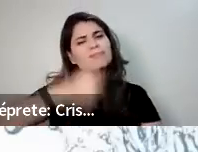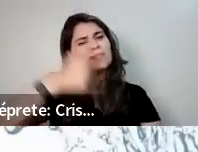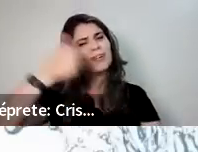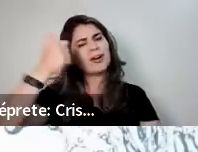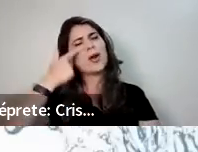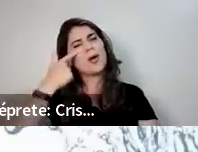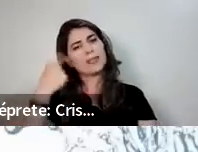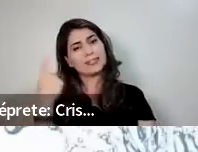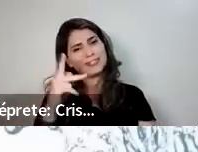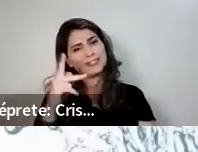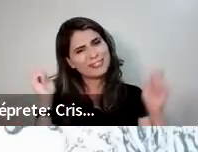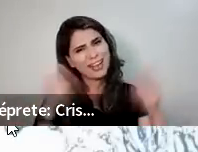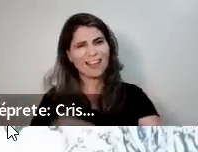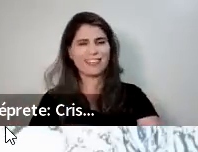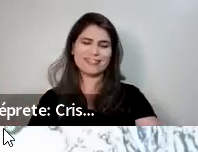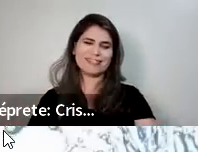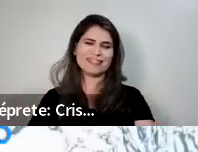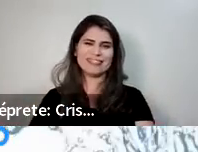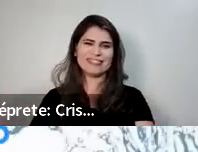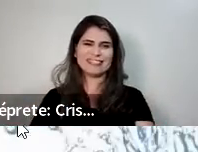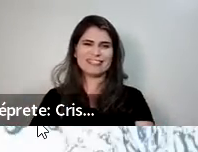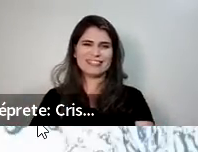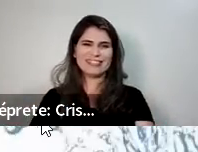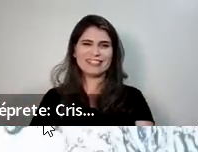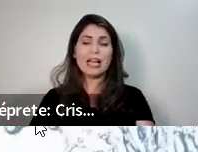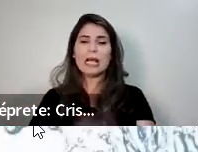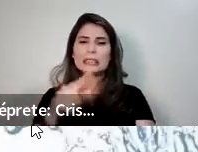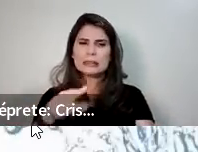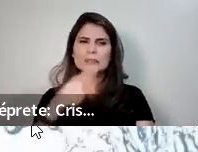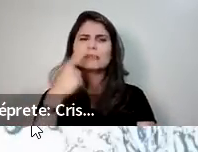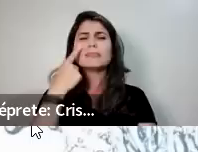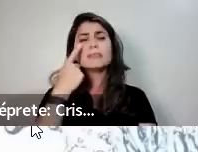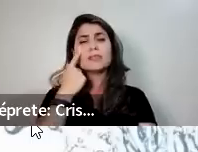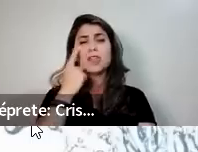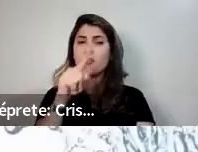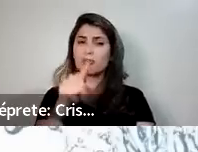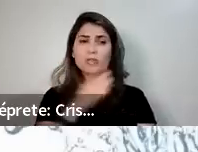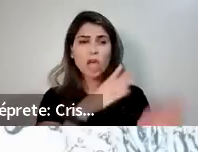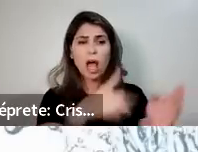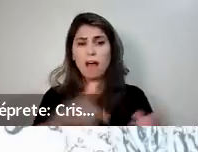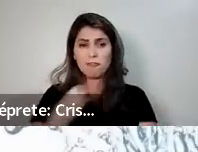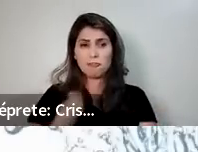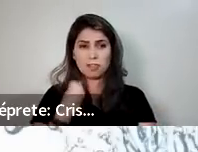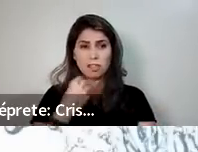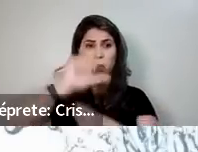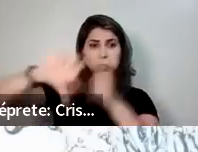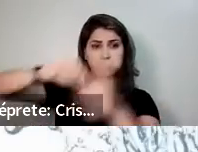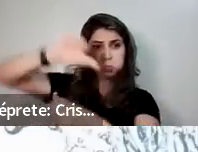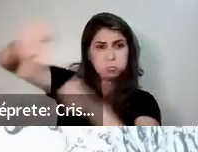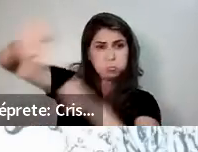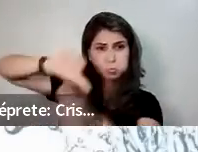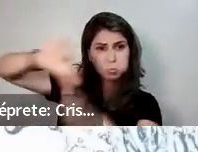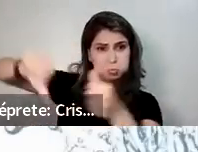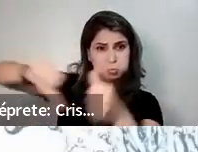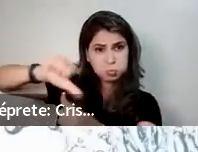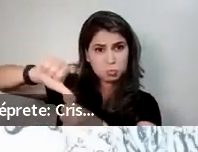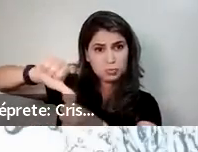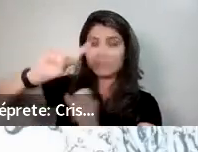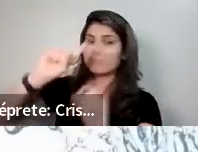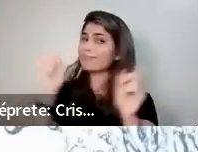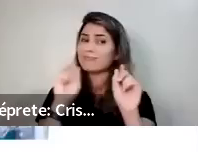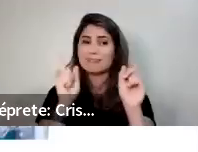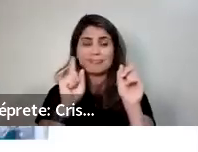é possível. E deixa eu te falar uma coisa. Não vai alterar nem sua rotina. Você viu o que a Marta falou?